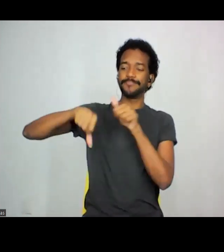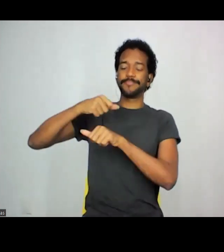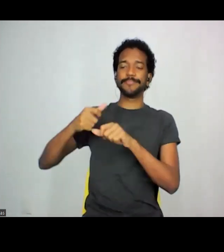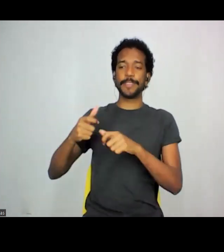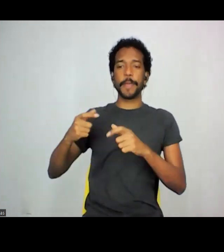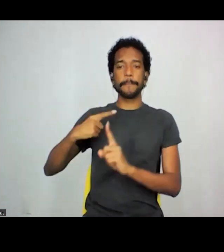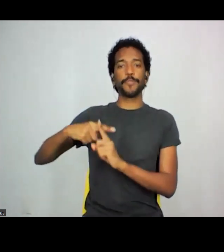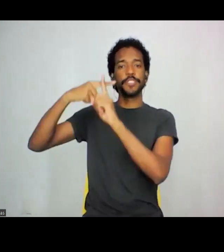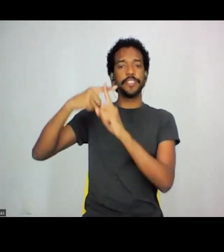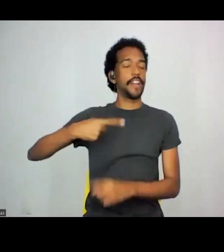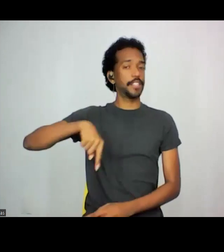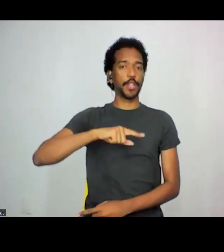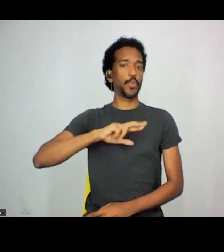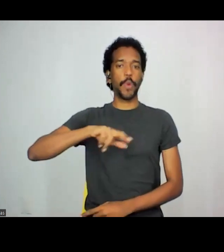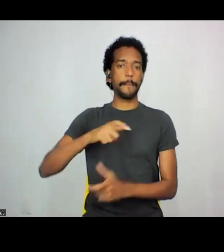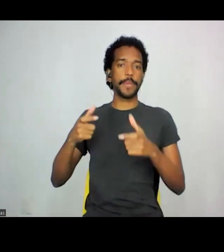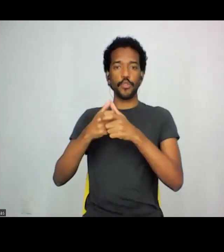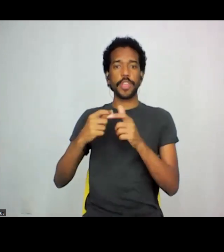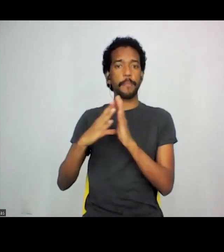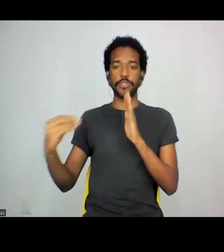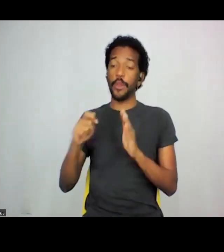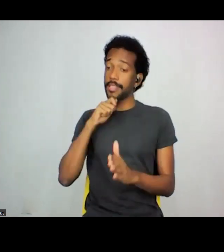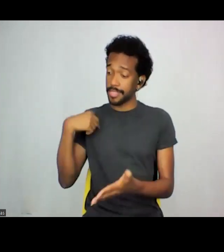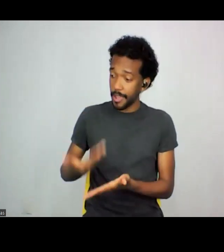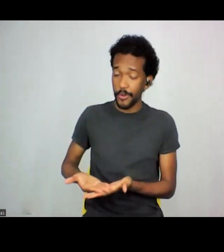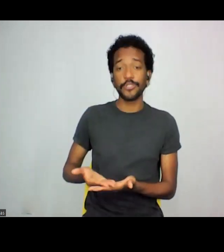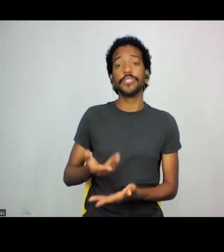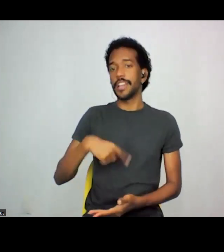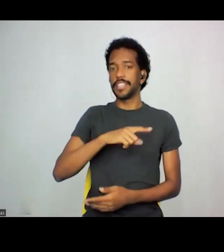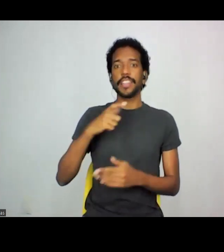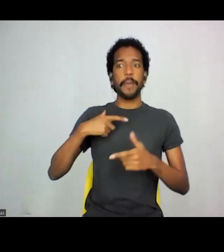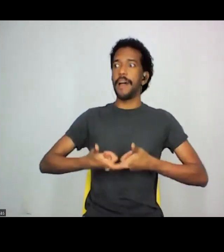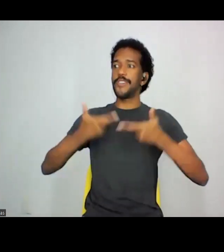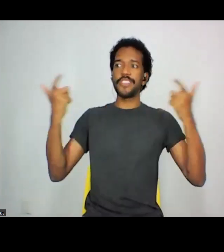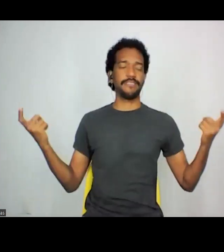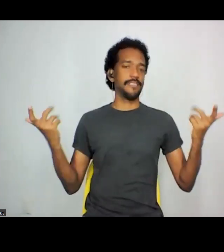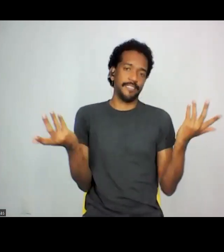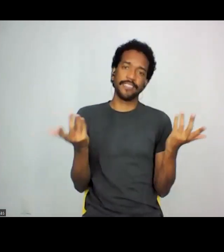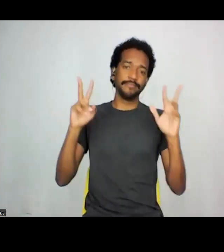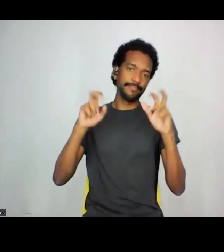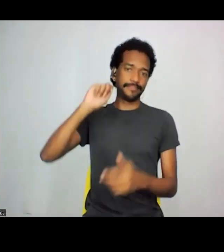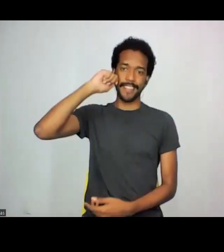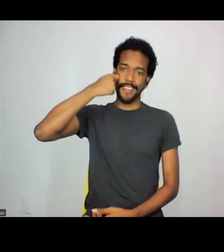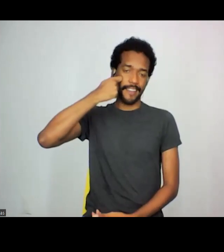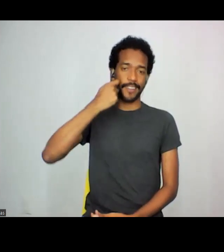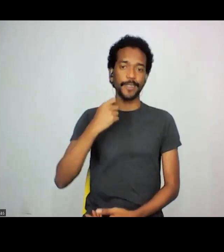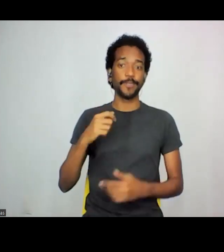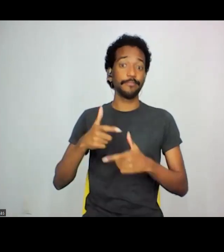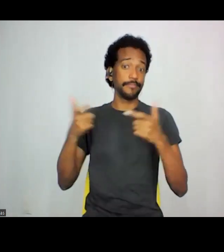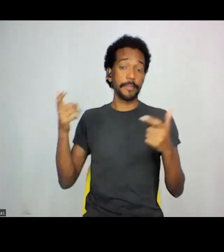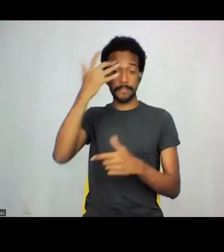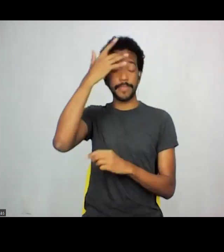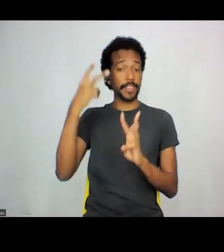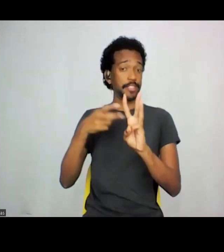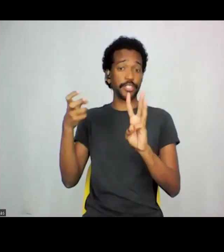a gente não é minoria modelo até hoje, nem sendo maioria, no caso da população negra, no caso da população indígena,